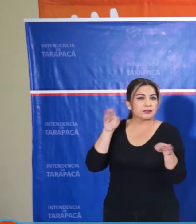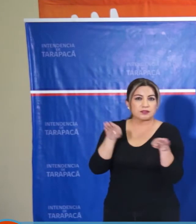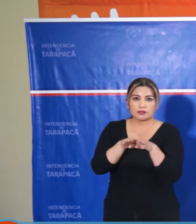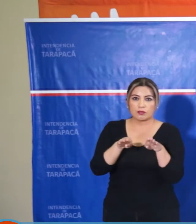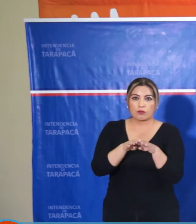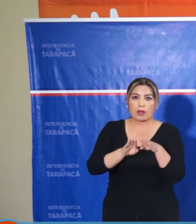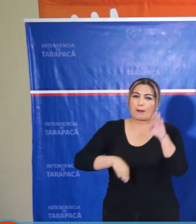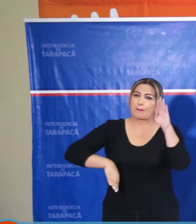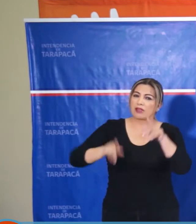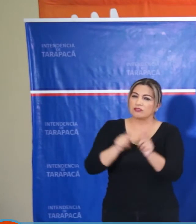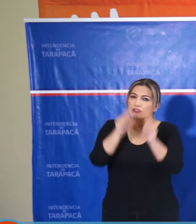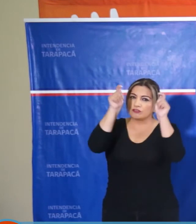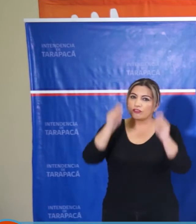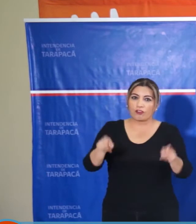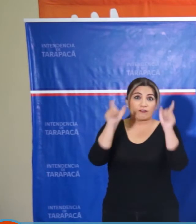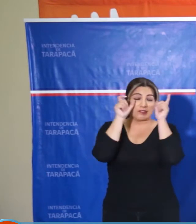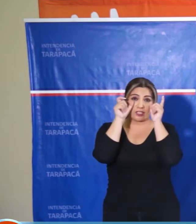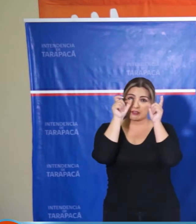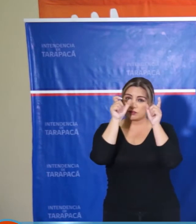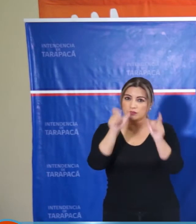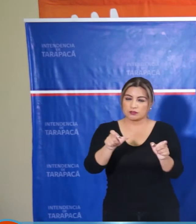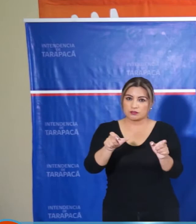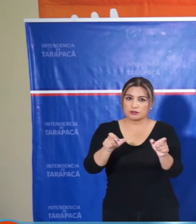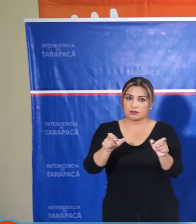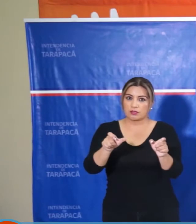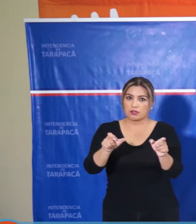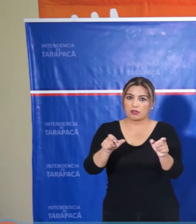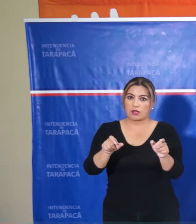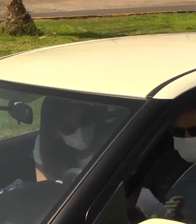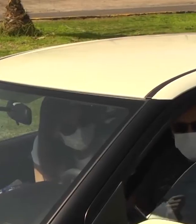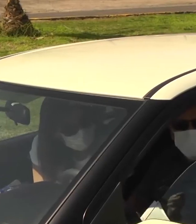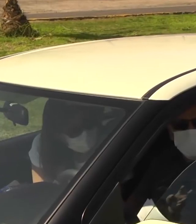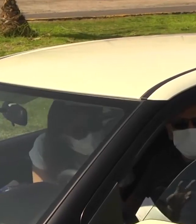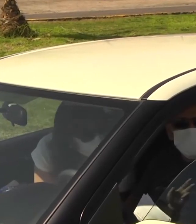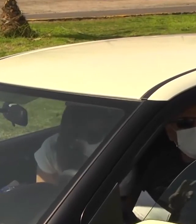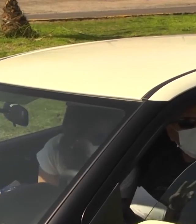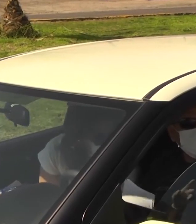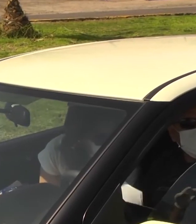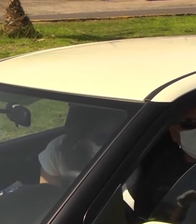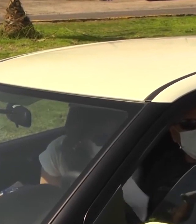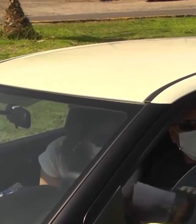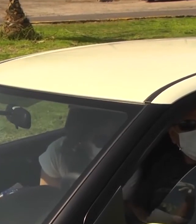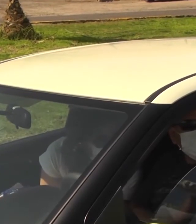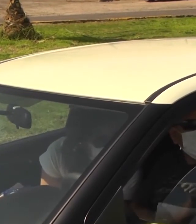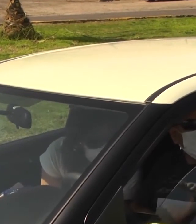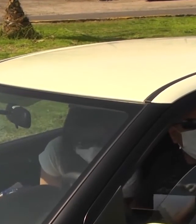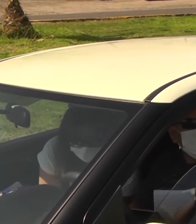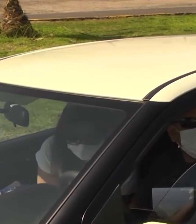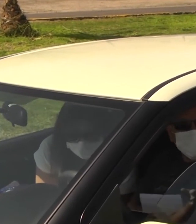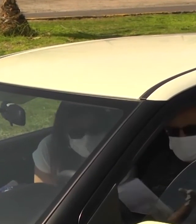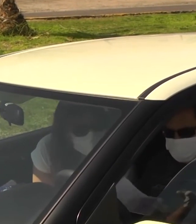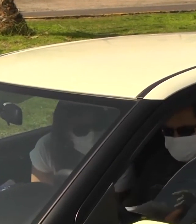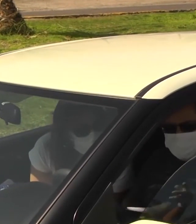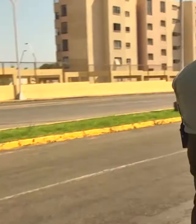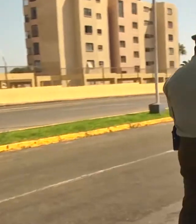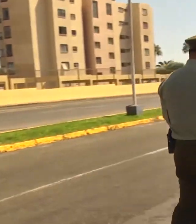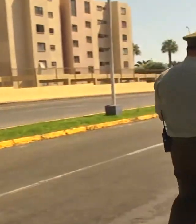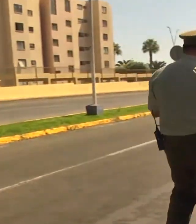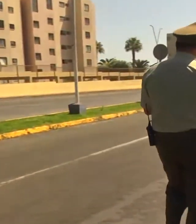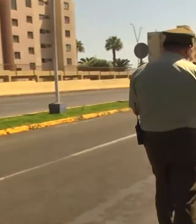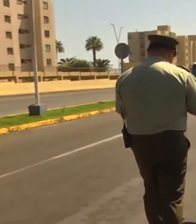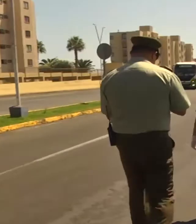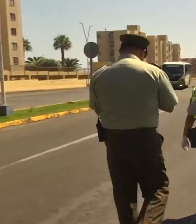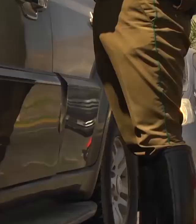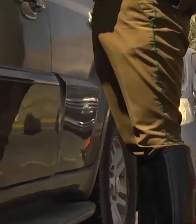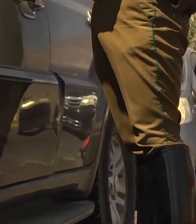controles, vamos a tener numerosos checkpoints en las rutas y caminos interiores de la región, a fin de principalmente